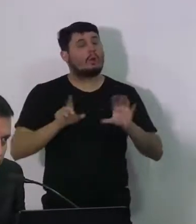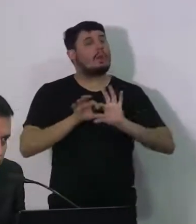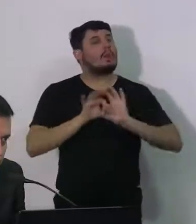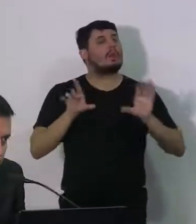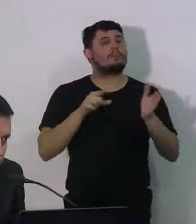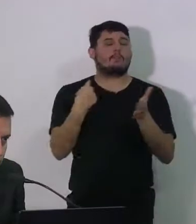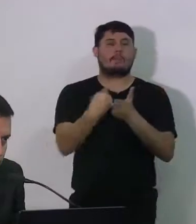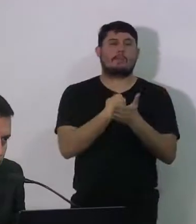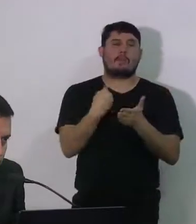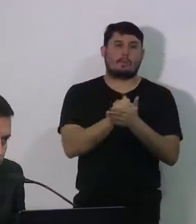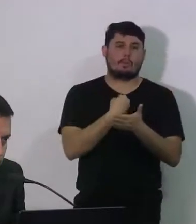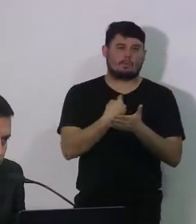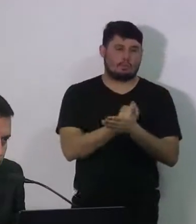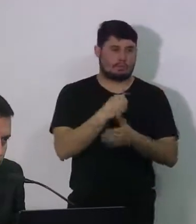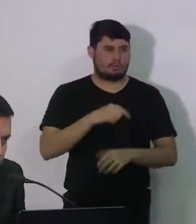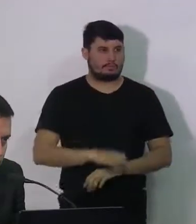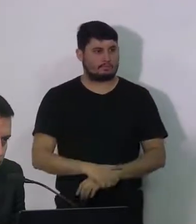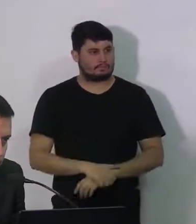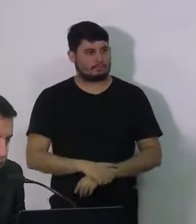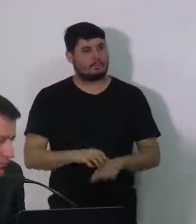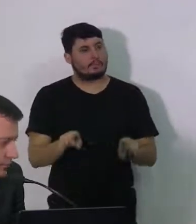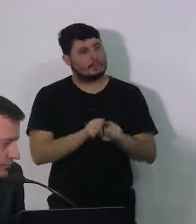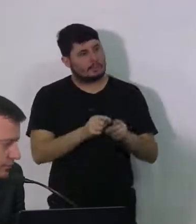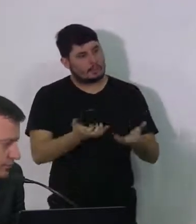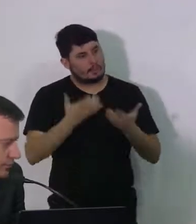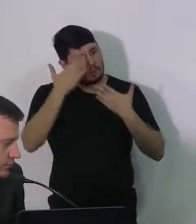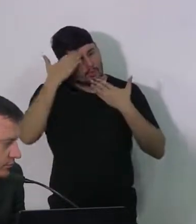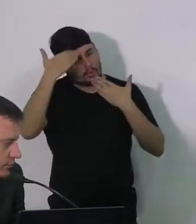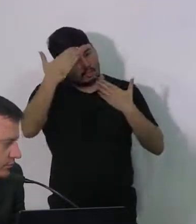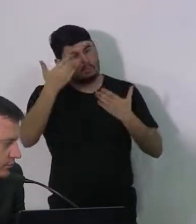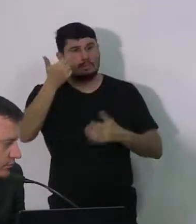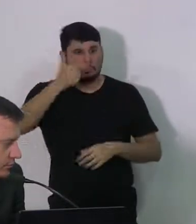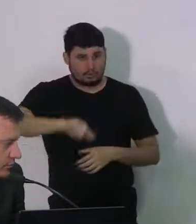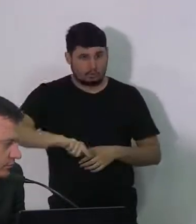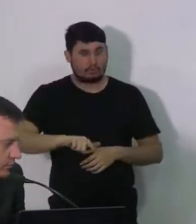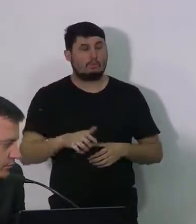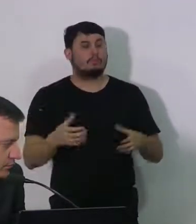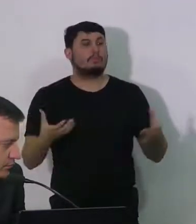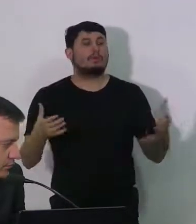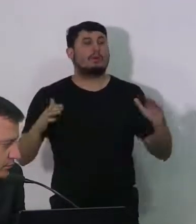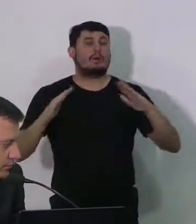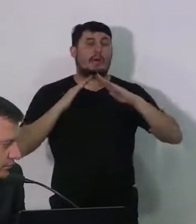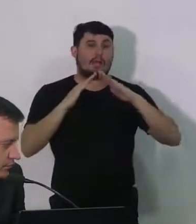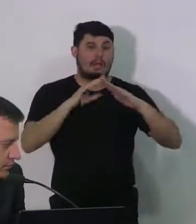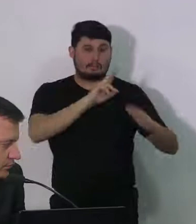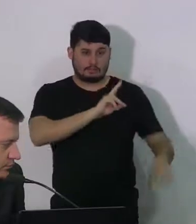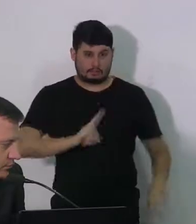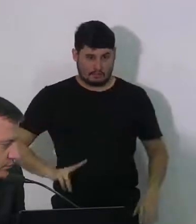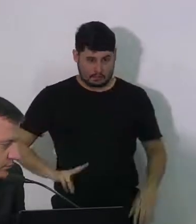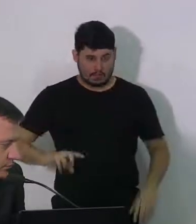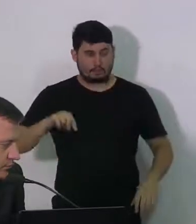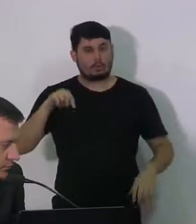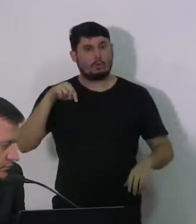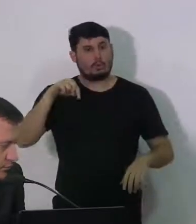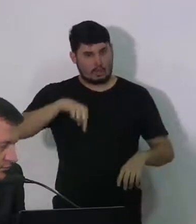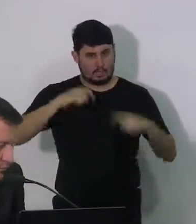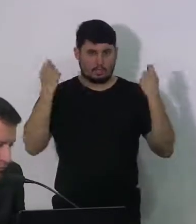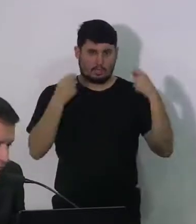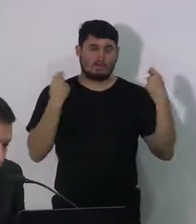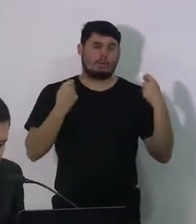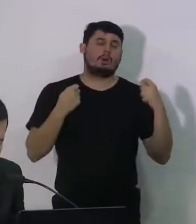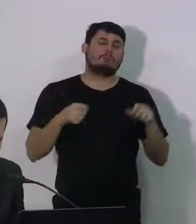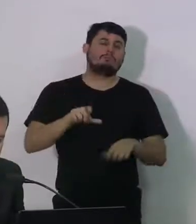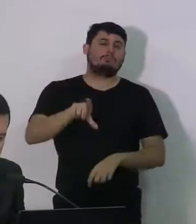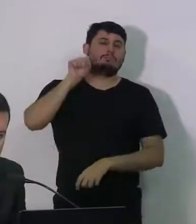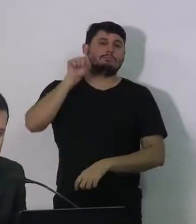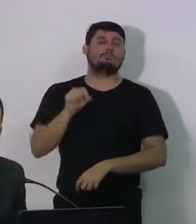que está sendo perguntado pela imprensa. Quero agradecer, desculpe mais uma vez, à Câmara de Vereadores de Caruaru, em nome do presidente Lula Torres,